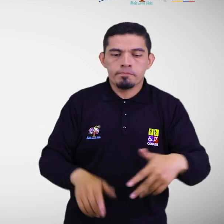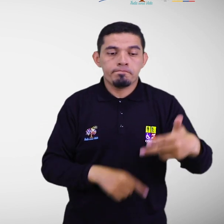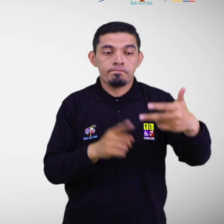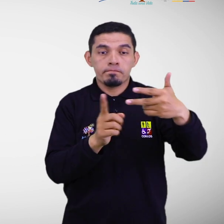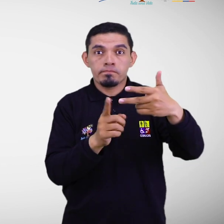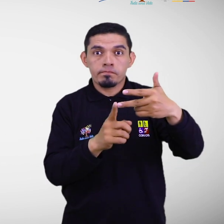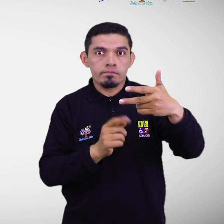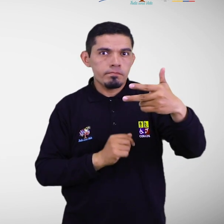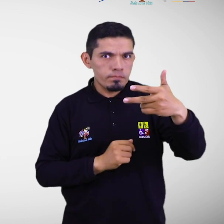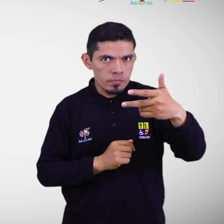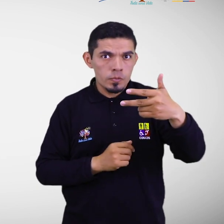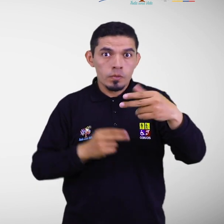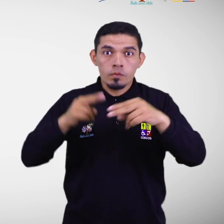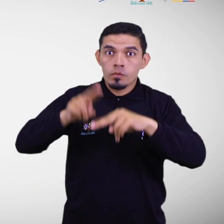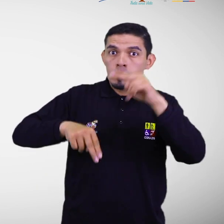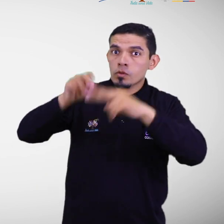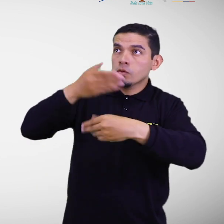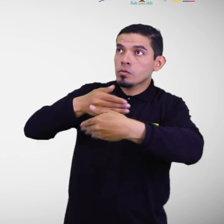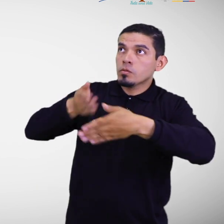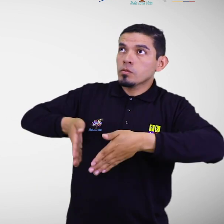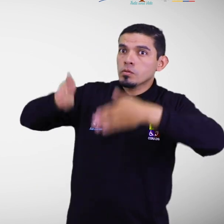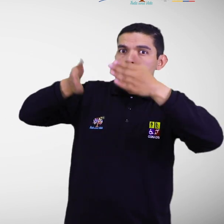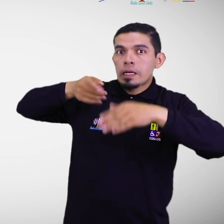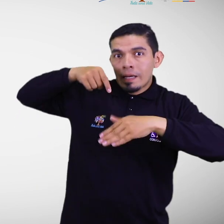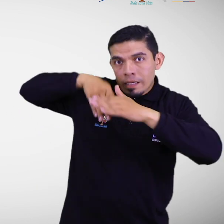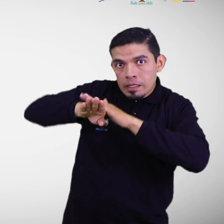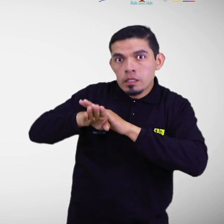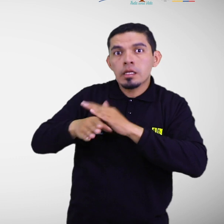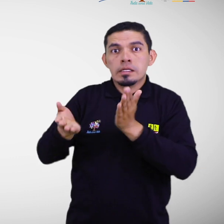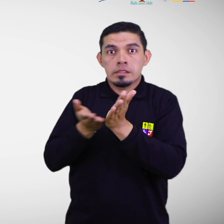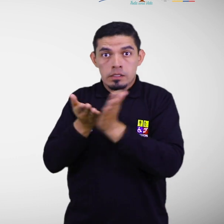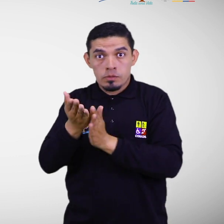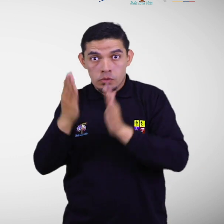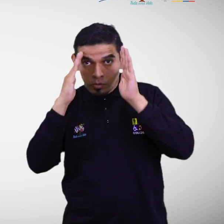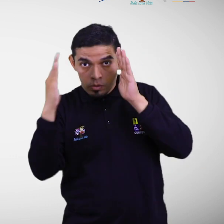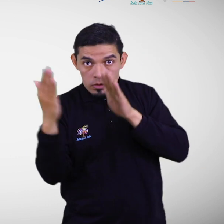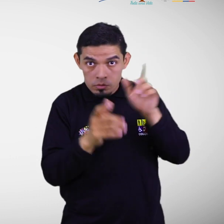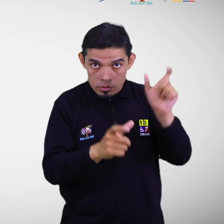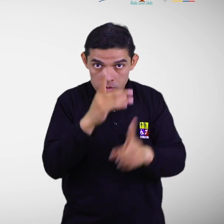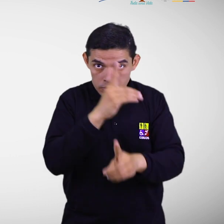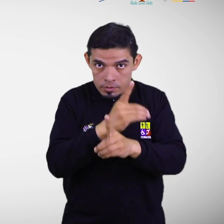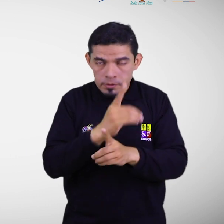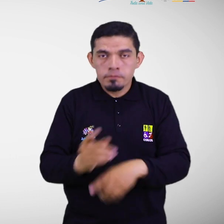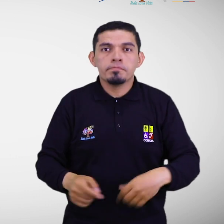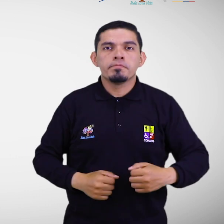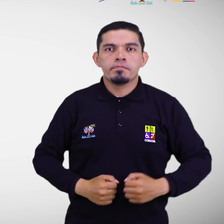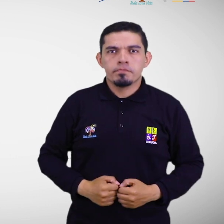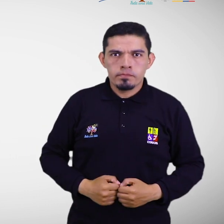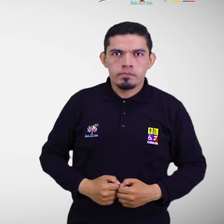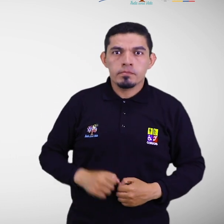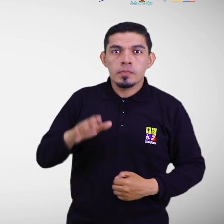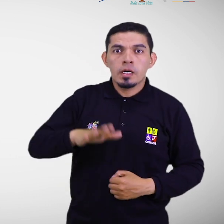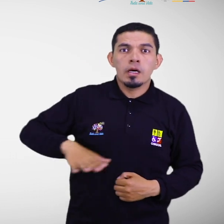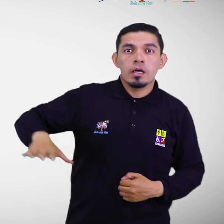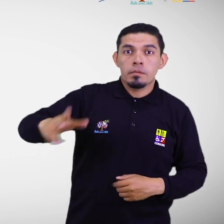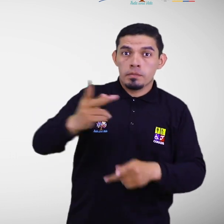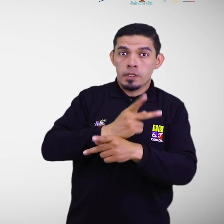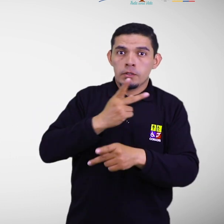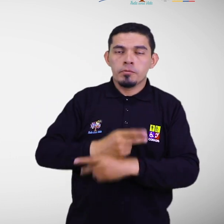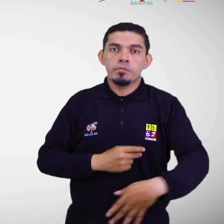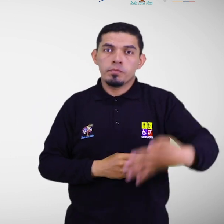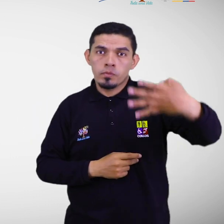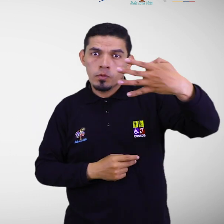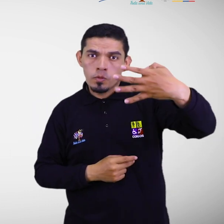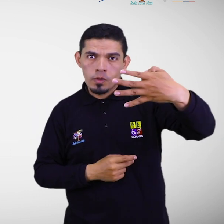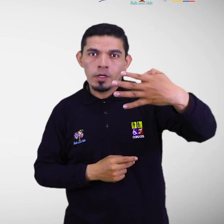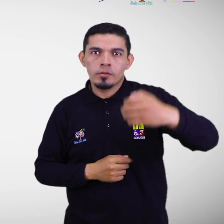Identificar infraestructura en donde se brindan servicios a las personas con discapacidad dentro de la zona de riesgo. 4.